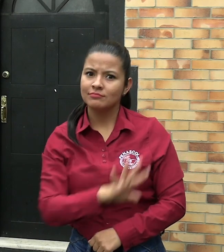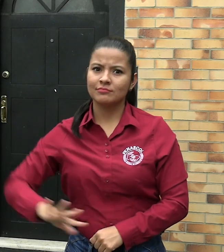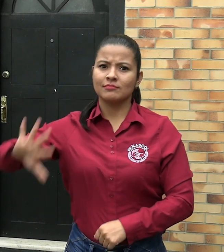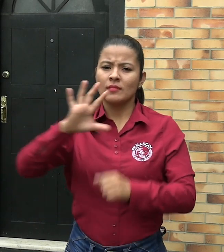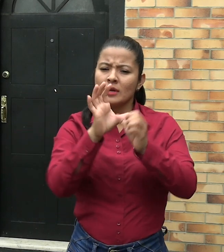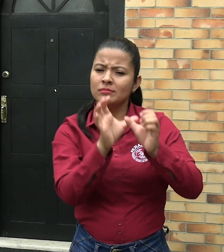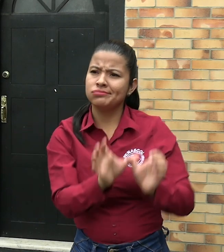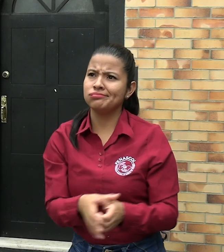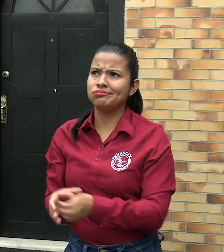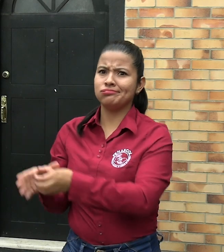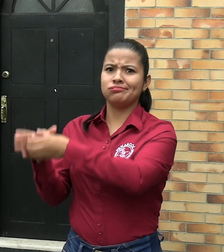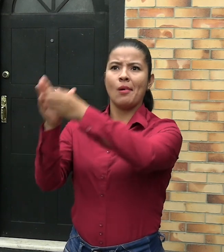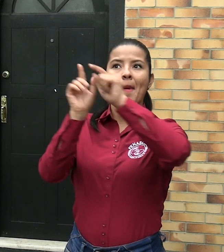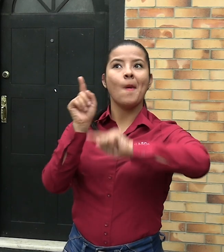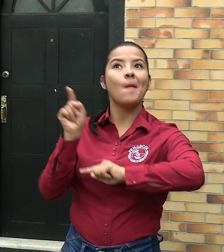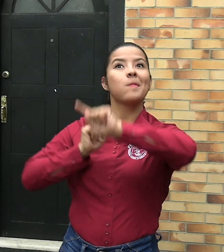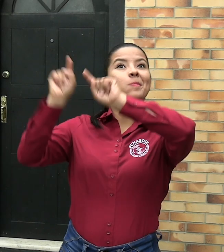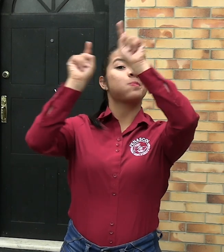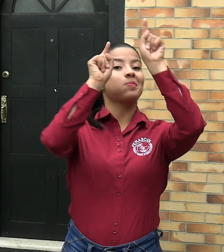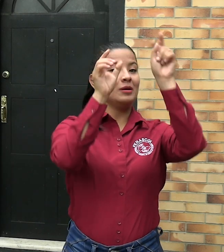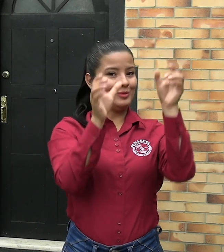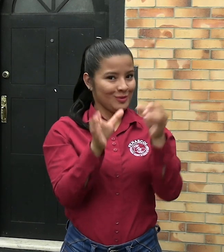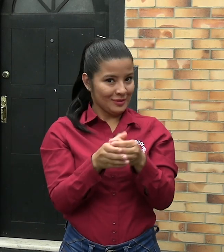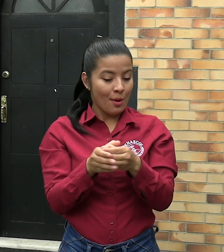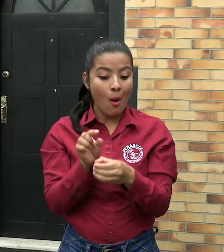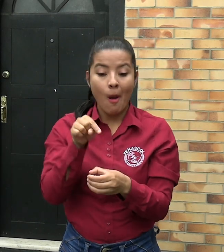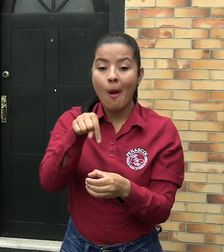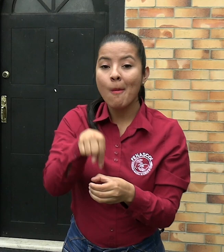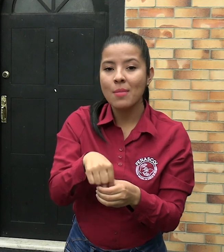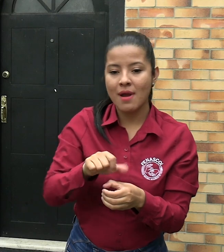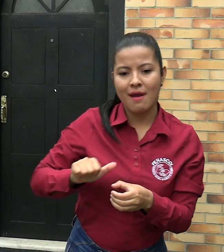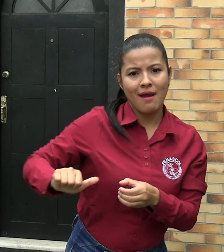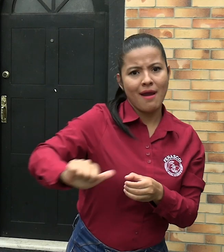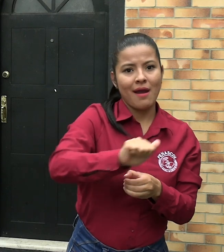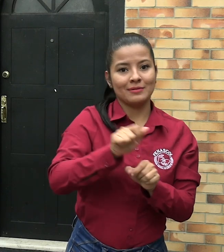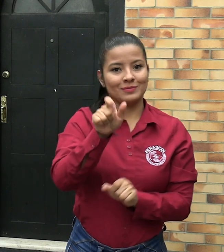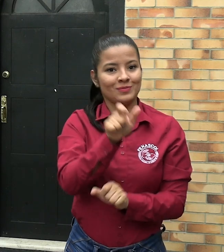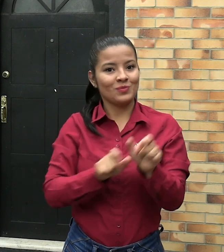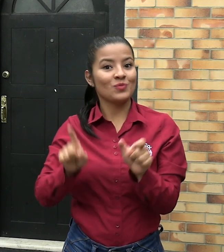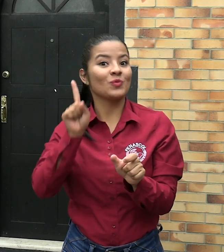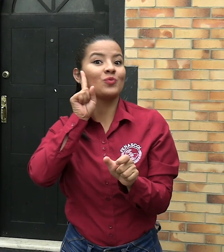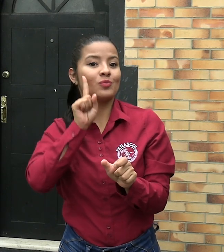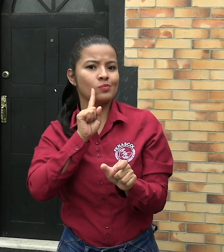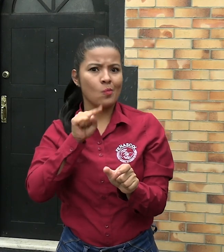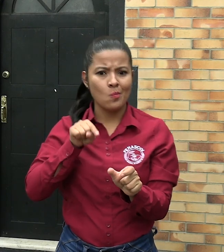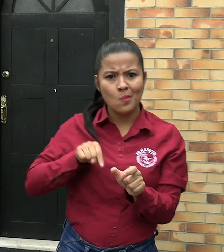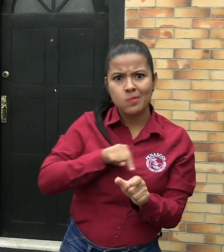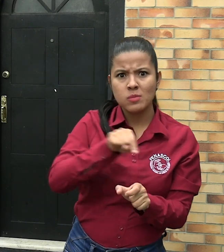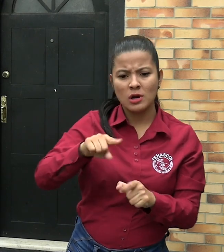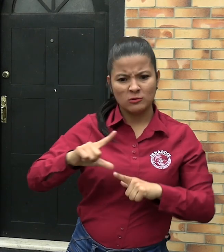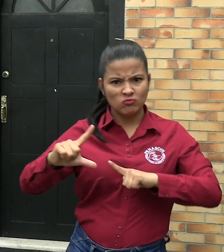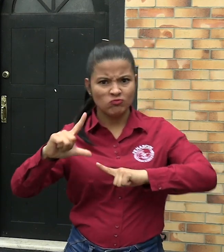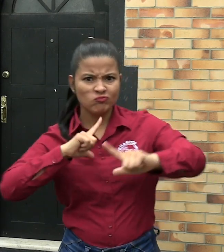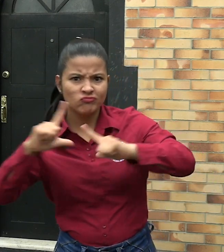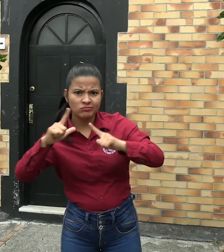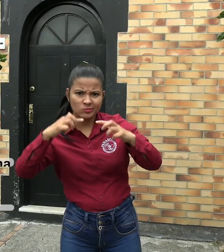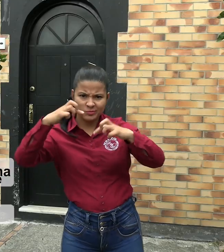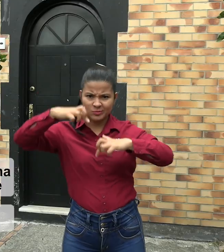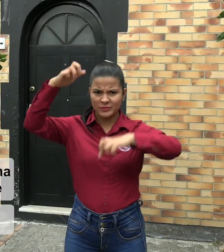En Colombia hay varias asociaciones de las que hacen parte mujeres sordas, líderes y profesionales en